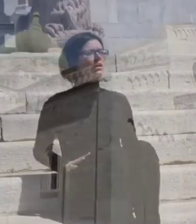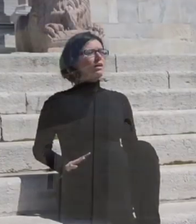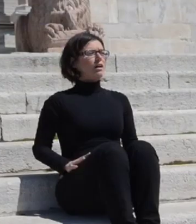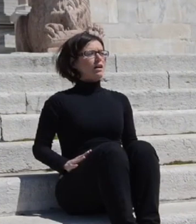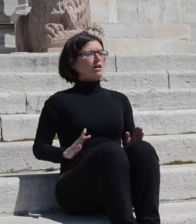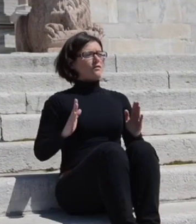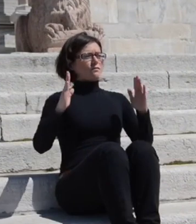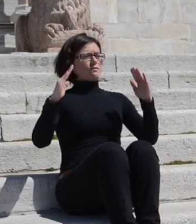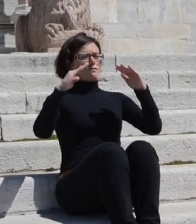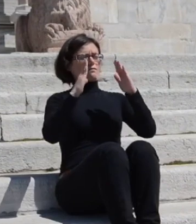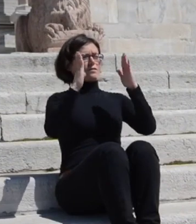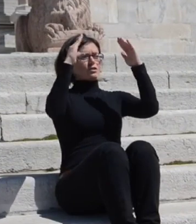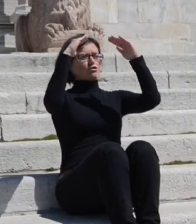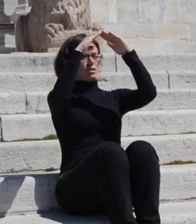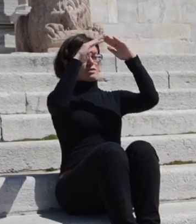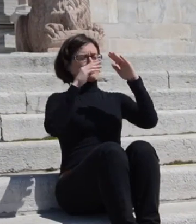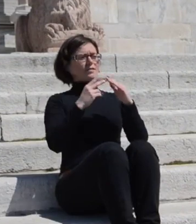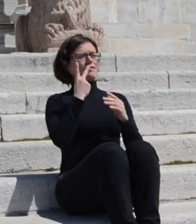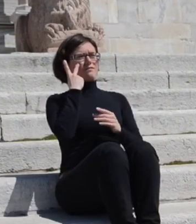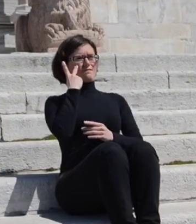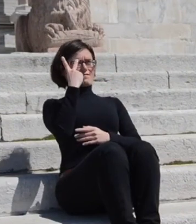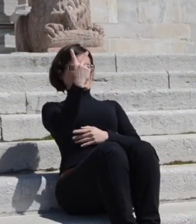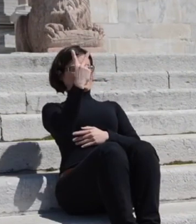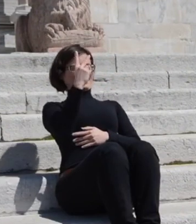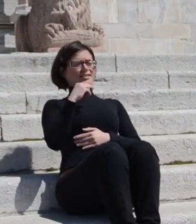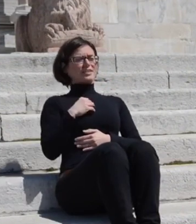La facciata tripartita è preceduta da ampia scalinata.